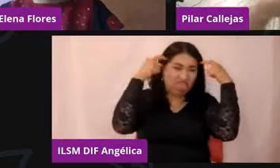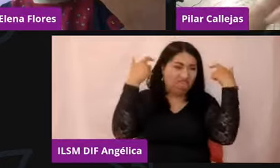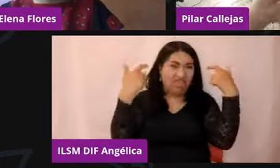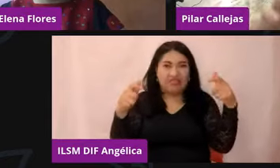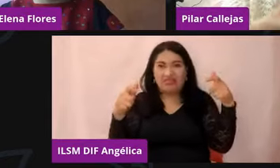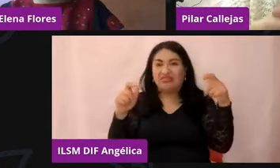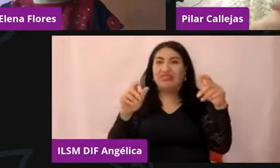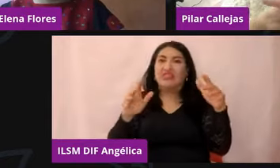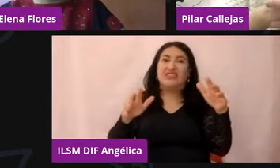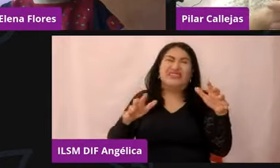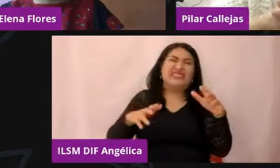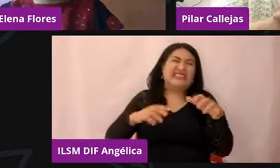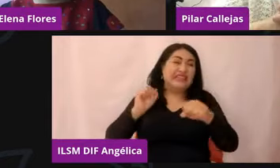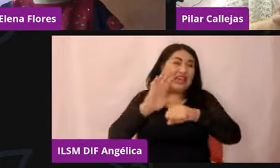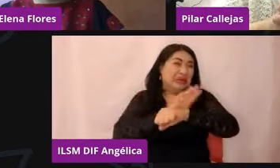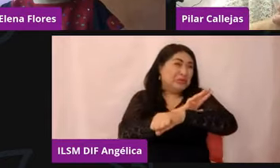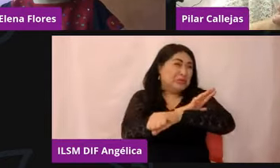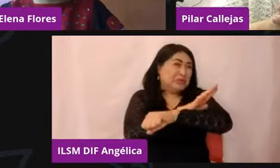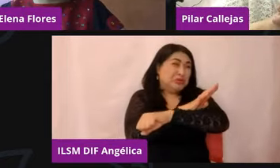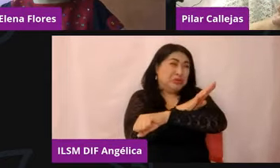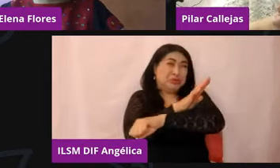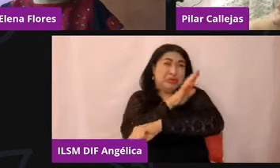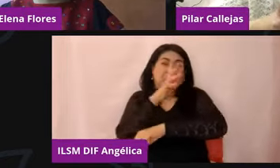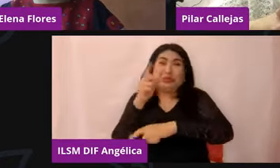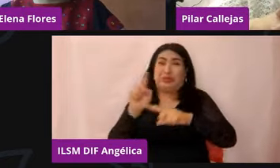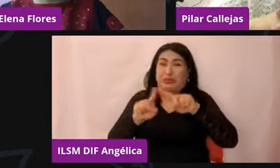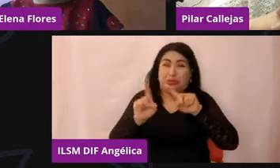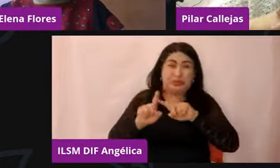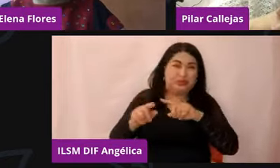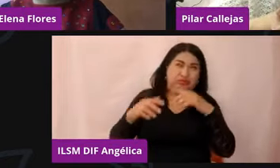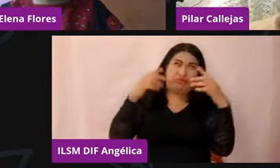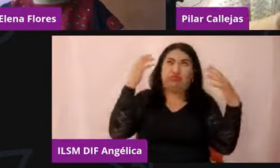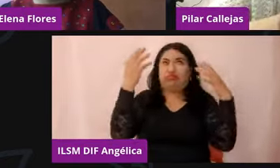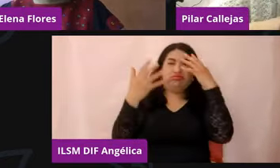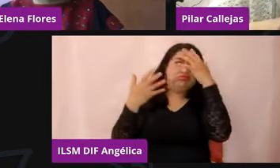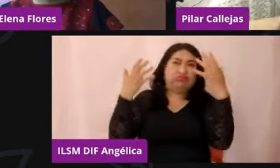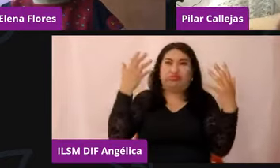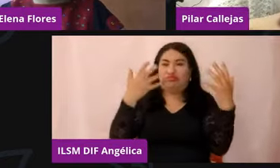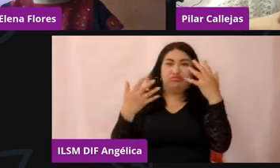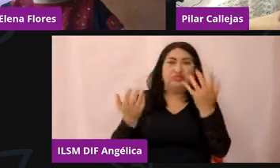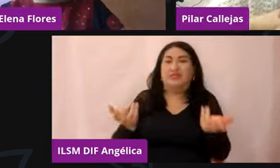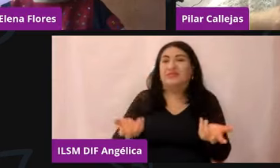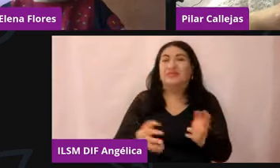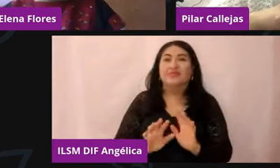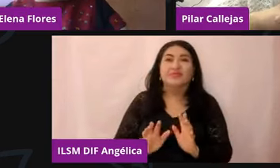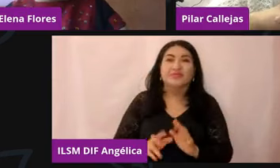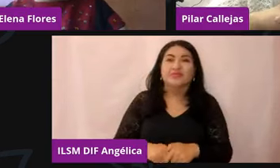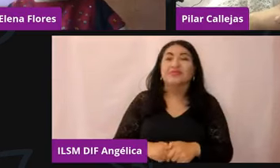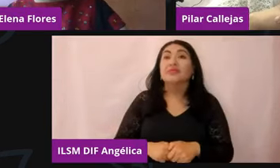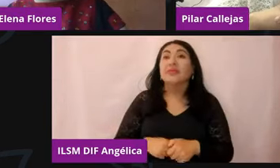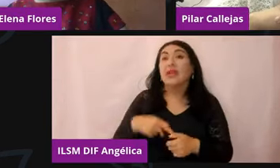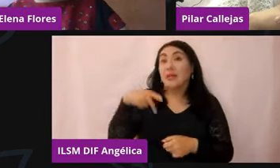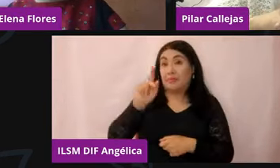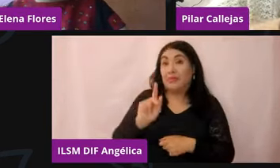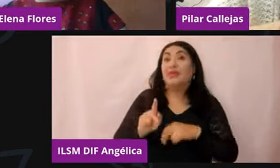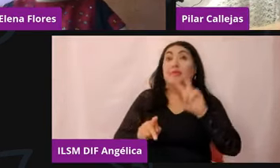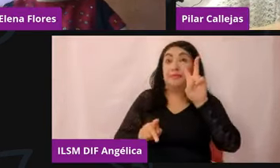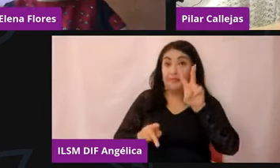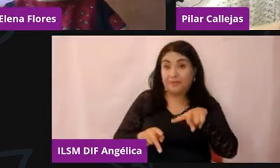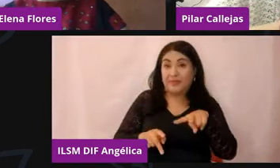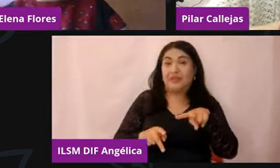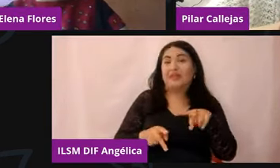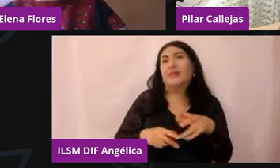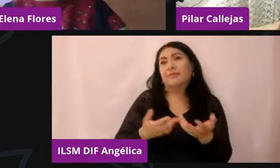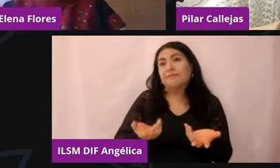emociones que el mismo adolescente no tolera, pero sí es bien cierto que el